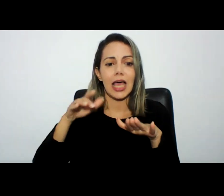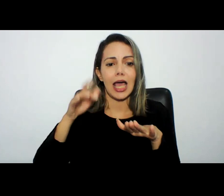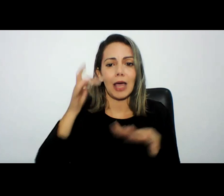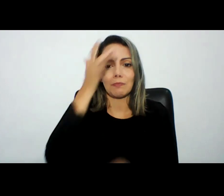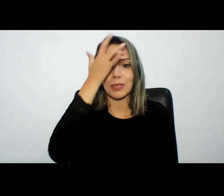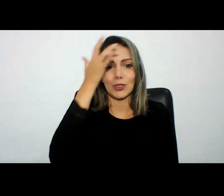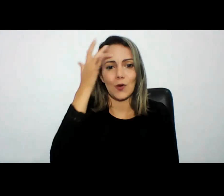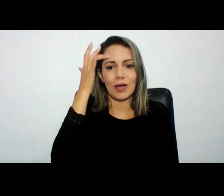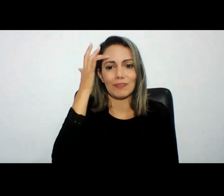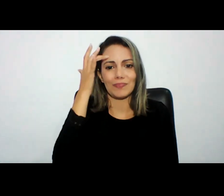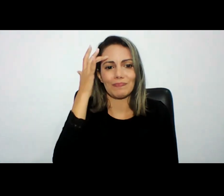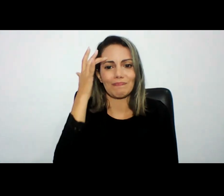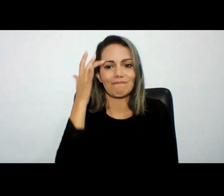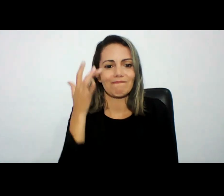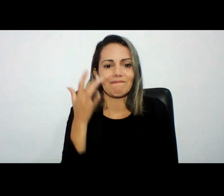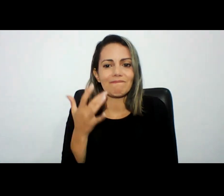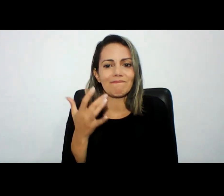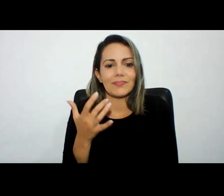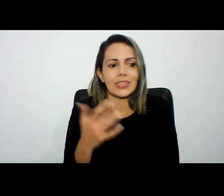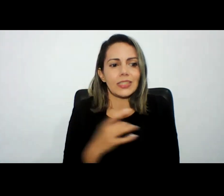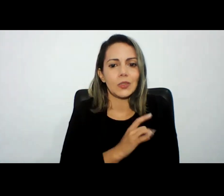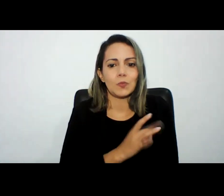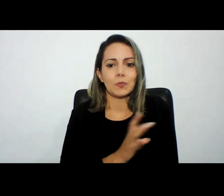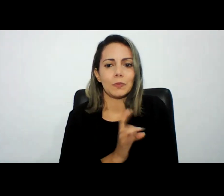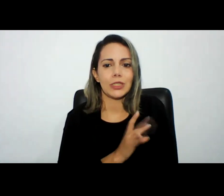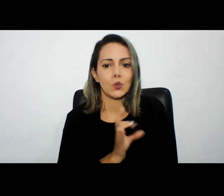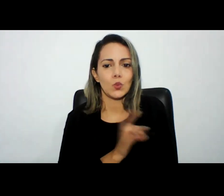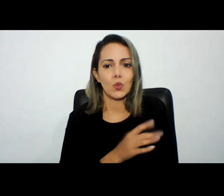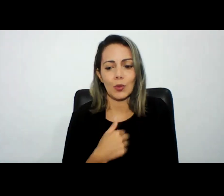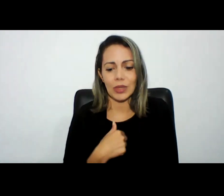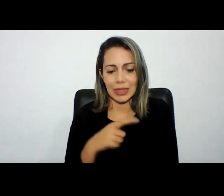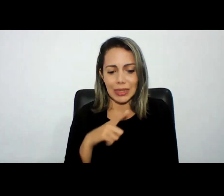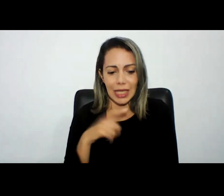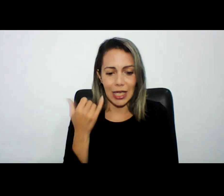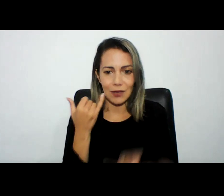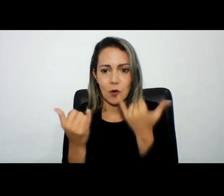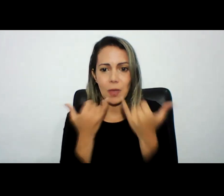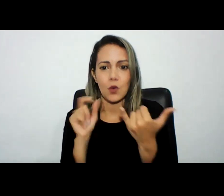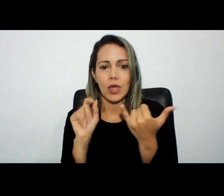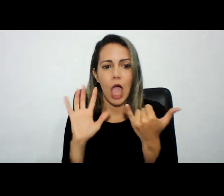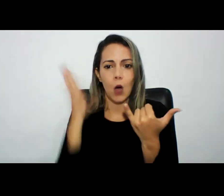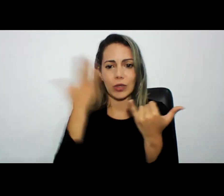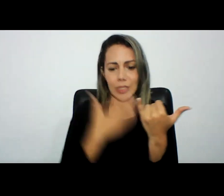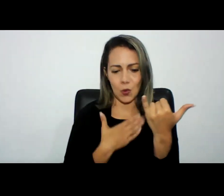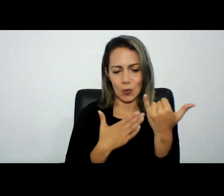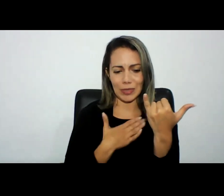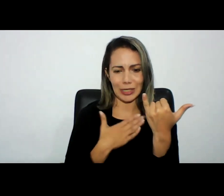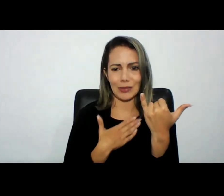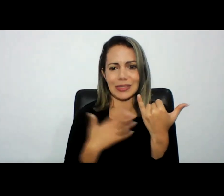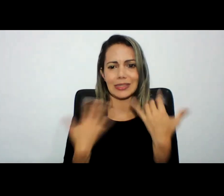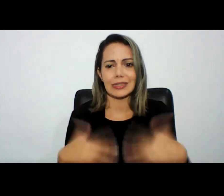daquilo ali por exemplo com medo de que se ela manter aquela informação ali ela está sujeita a mais risco de ter